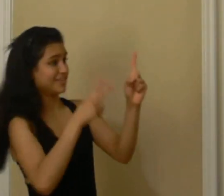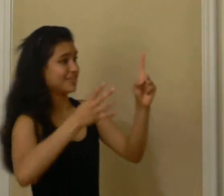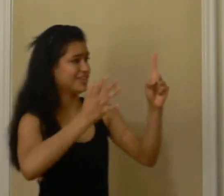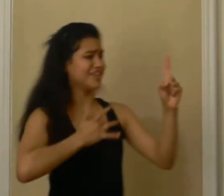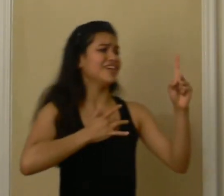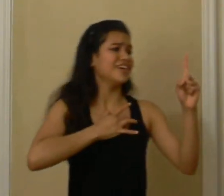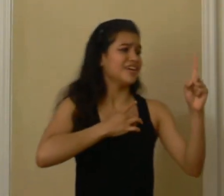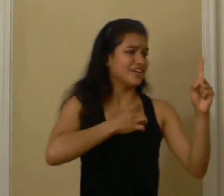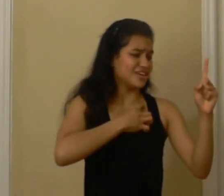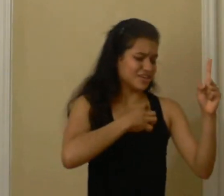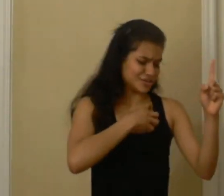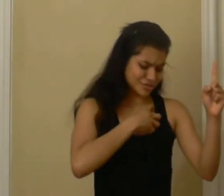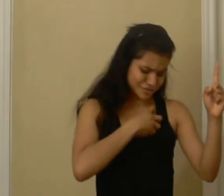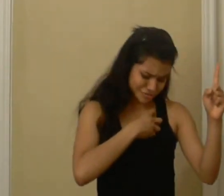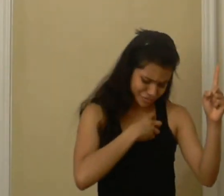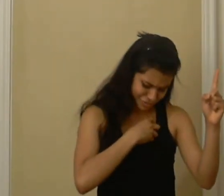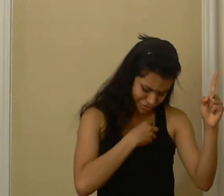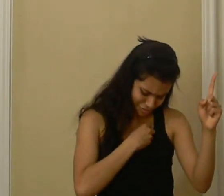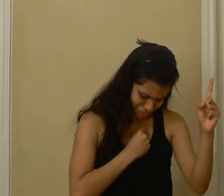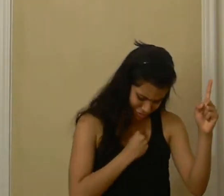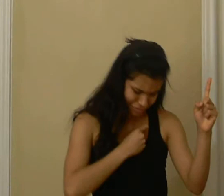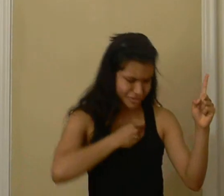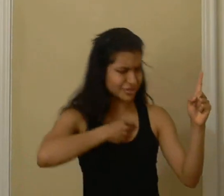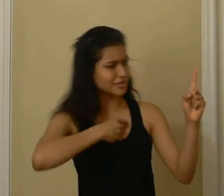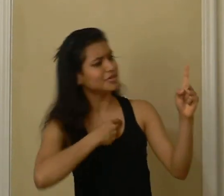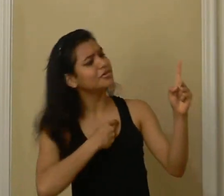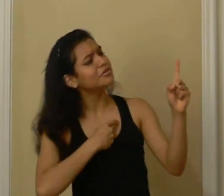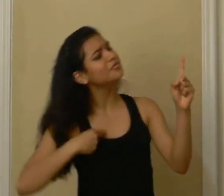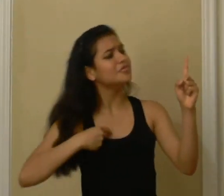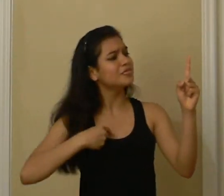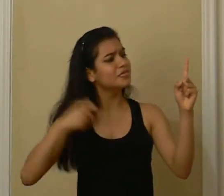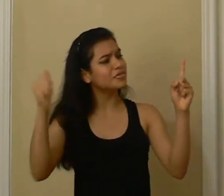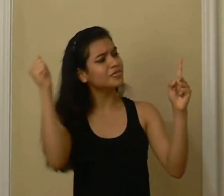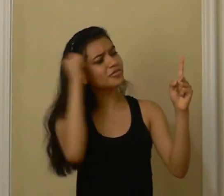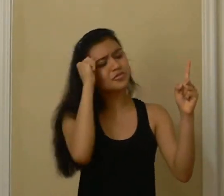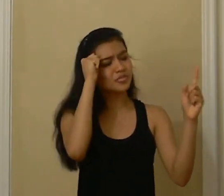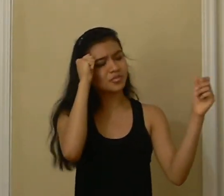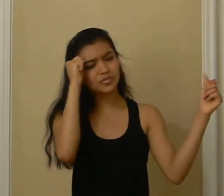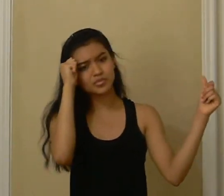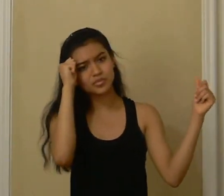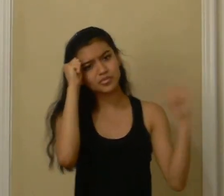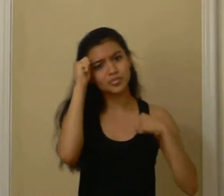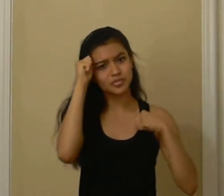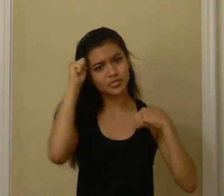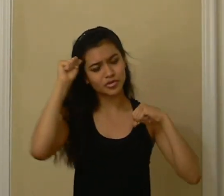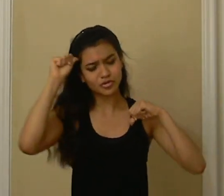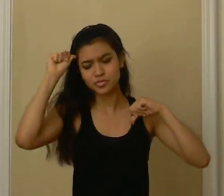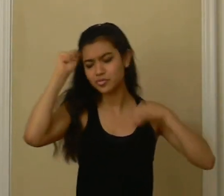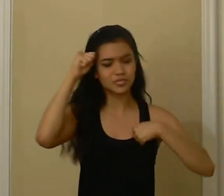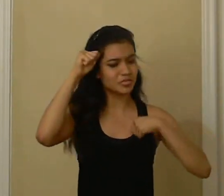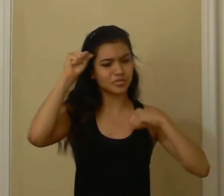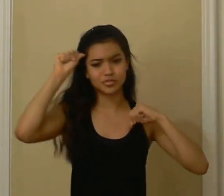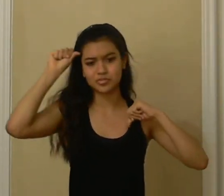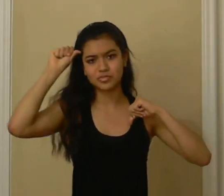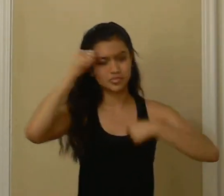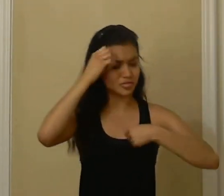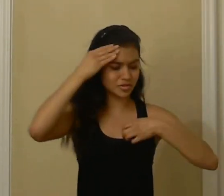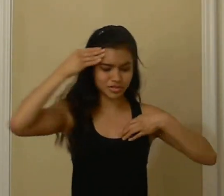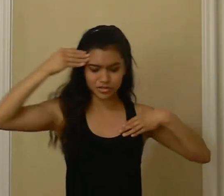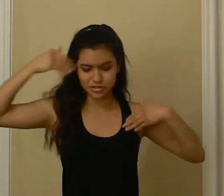Quiero ya no amarte y Y enterrar este dolor Quiero que mi